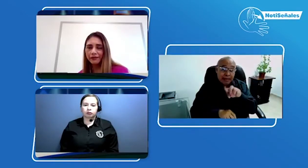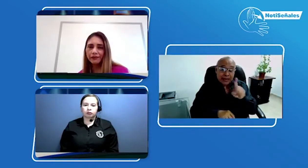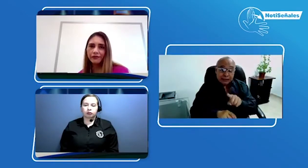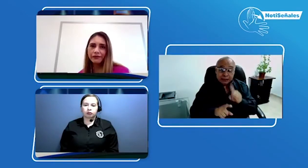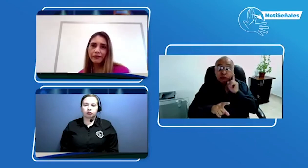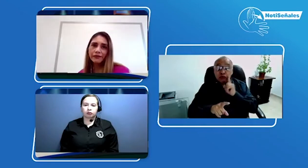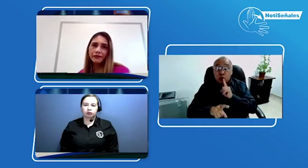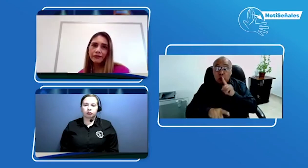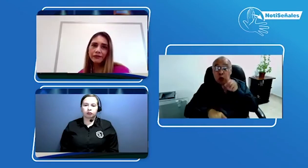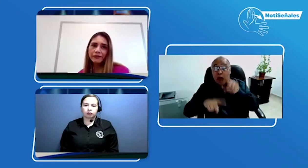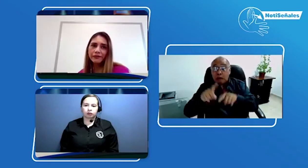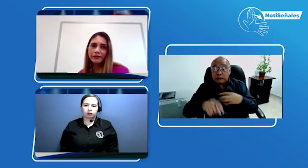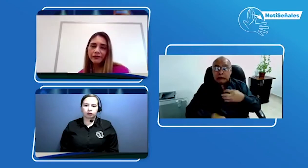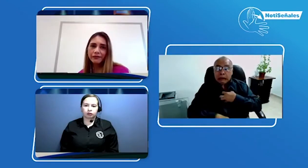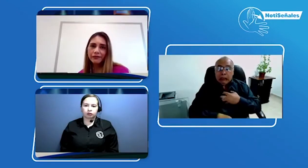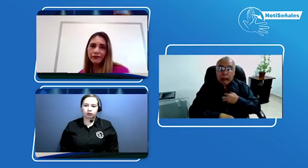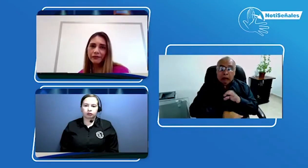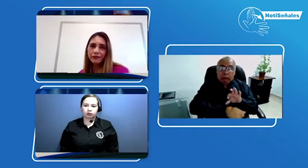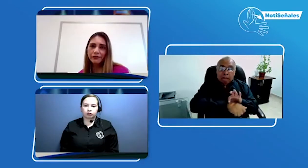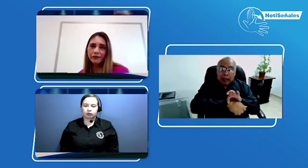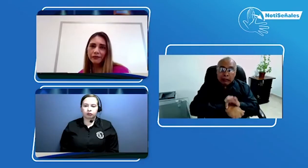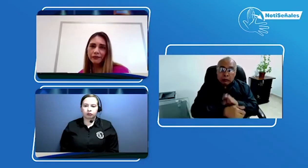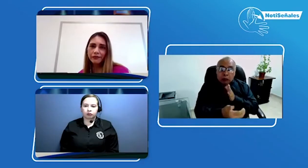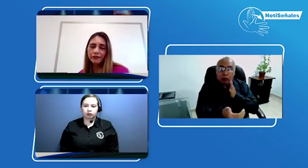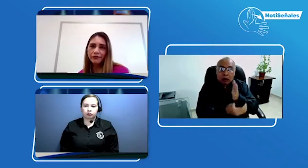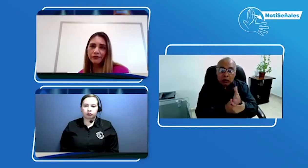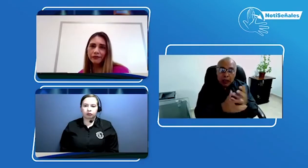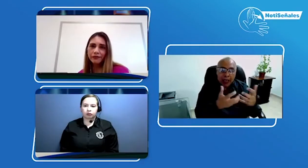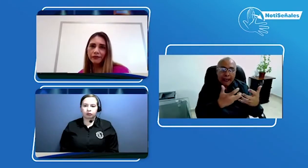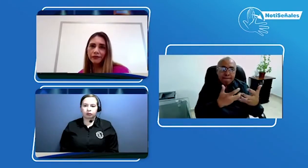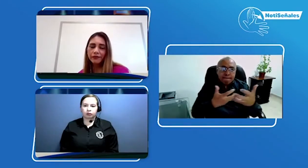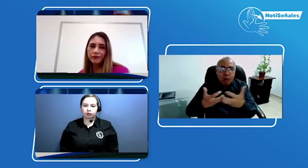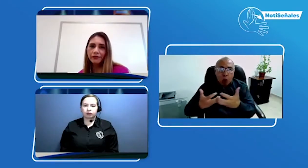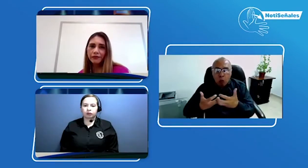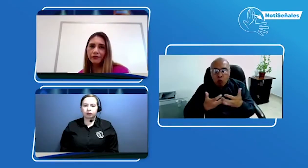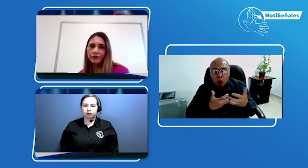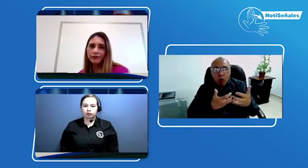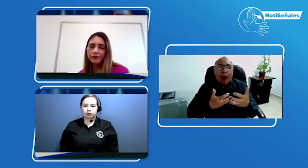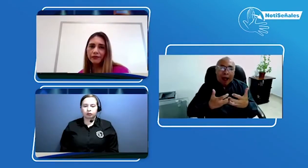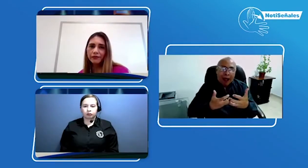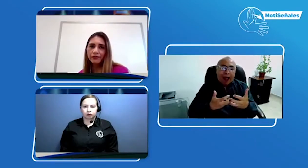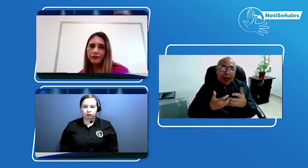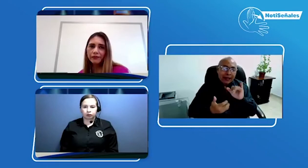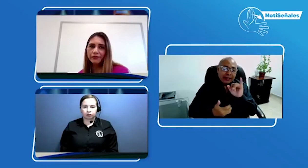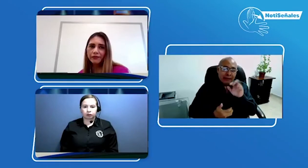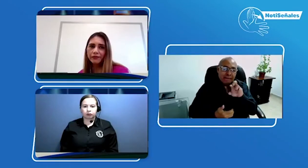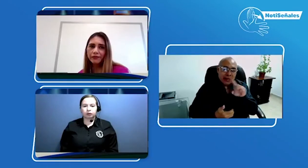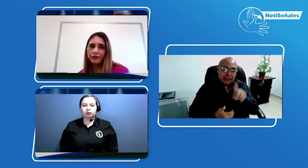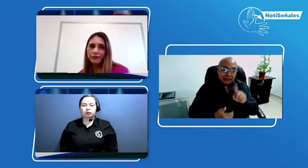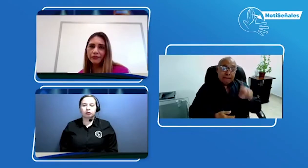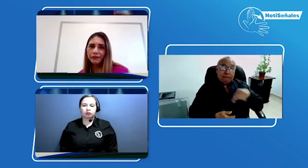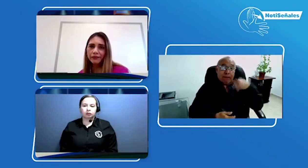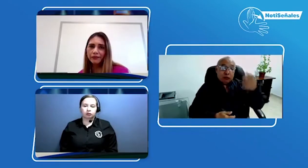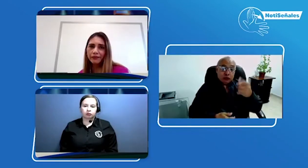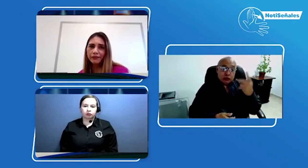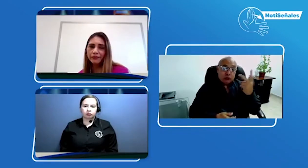es enorme y que cuenta con diferentes espacios, a su vez, y, pues, vamos a hablar acerca de IPS col subsidio